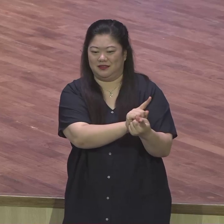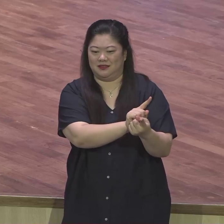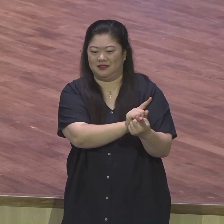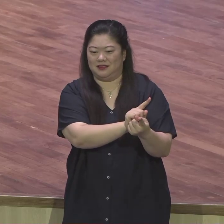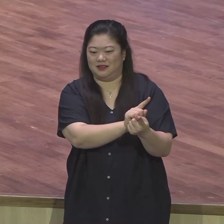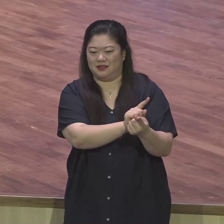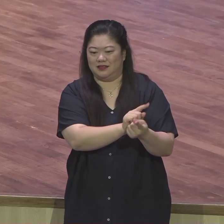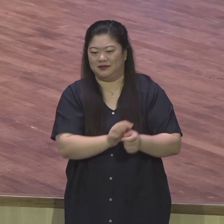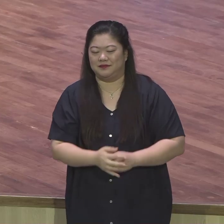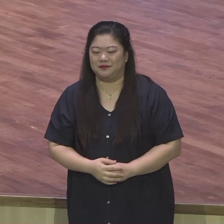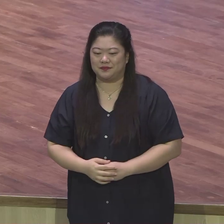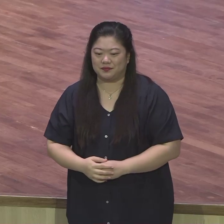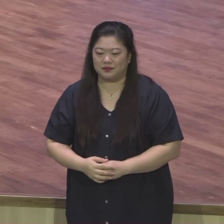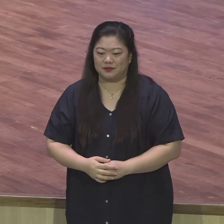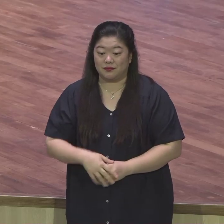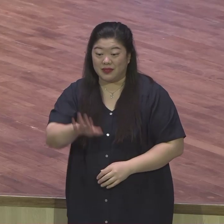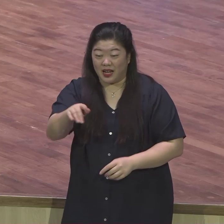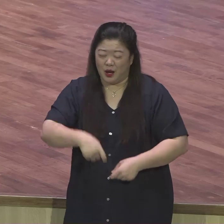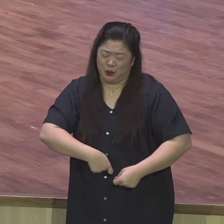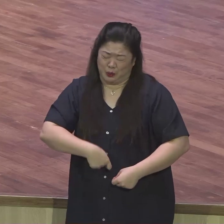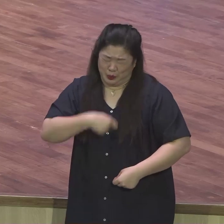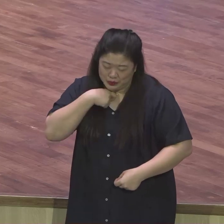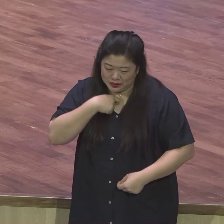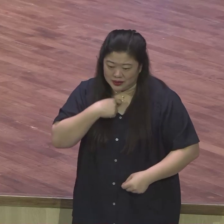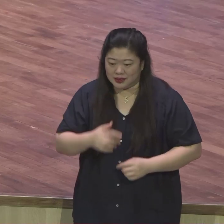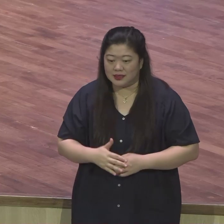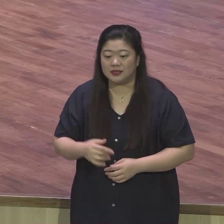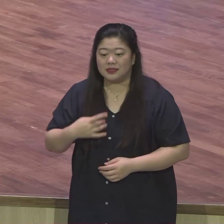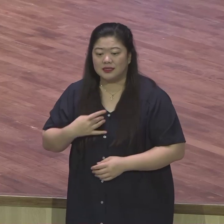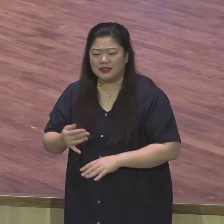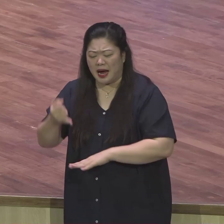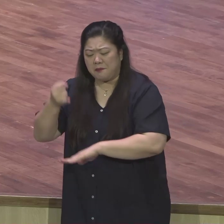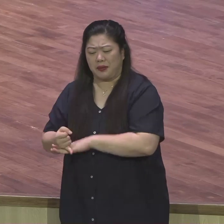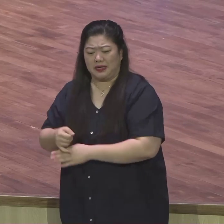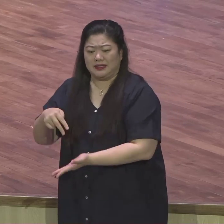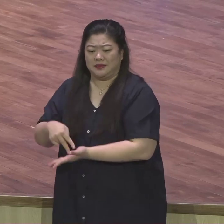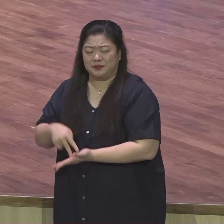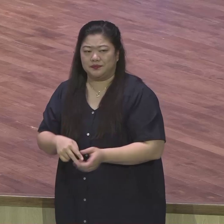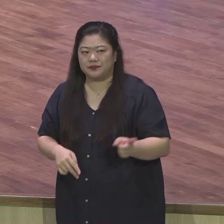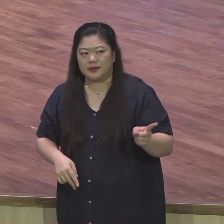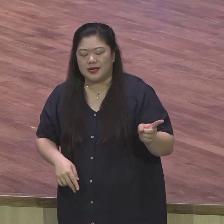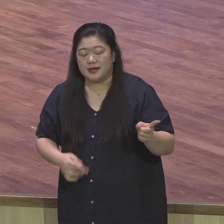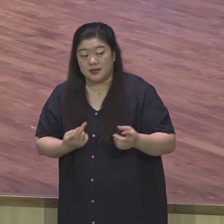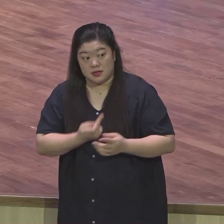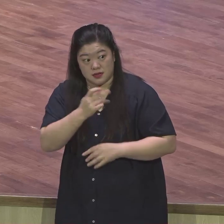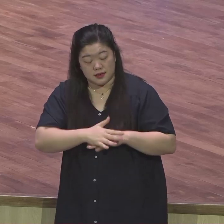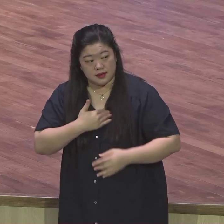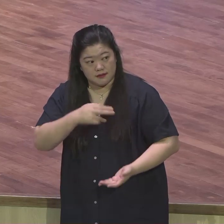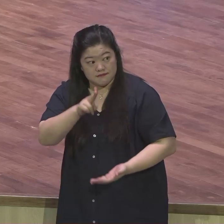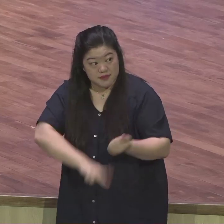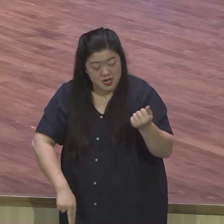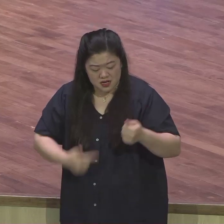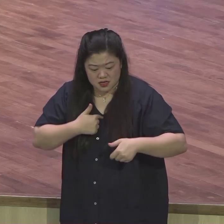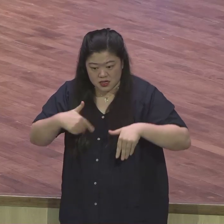인간적으로 볼 때는 복수할 생각을 할 수 있죠. 나를 노예로 팔았고